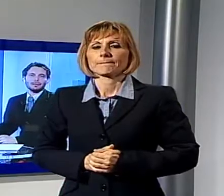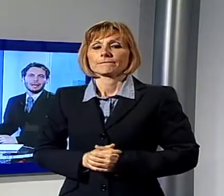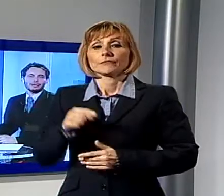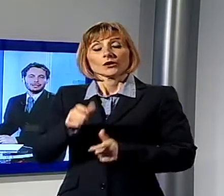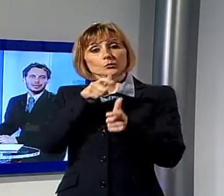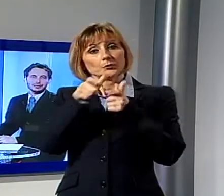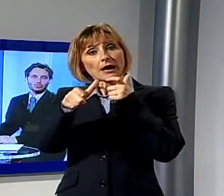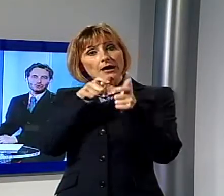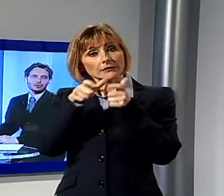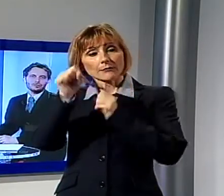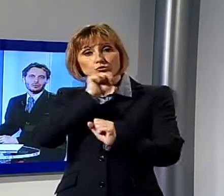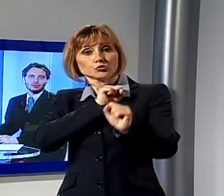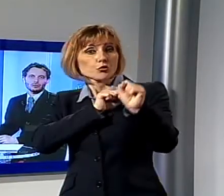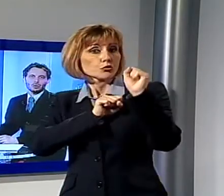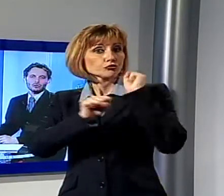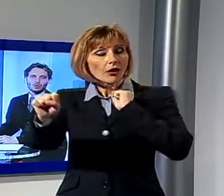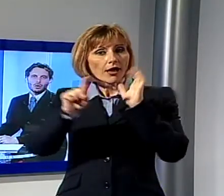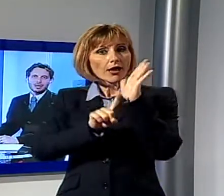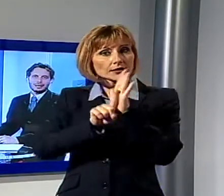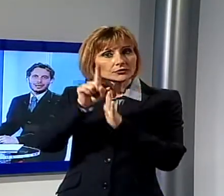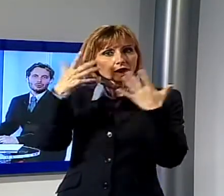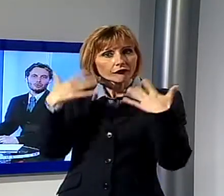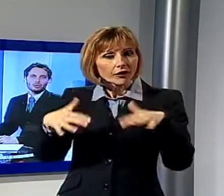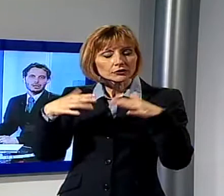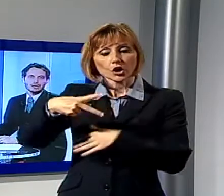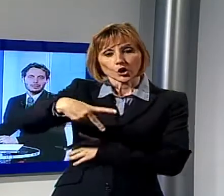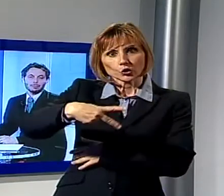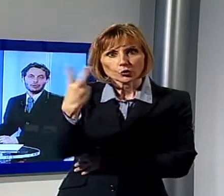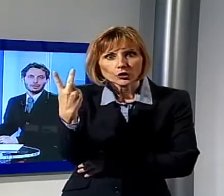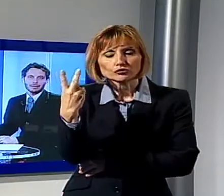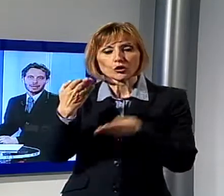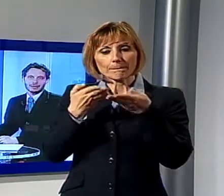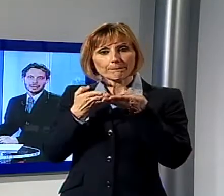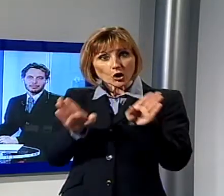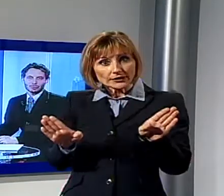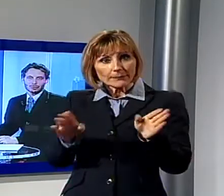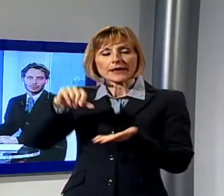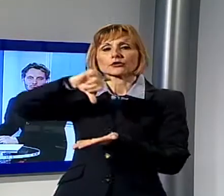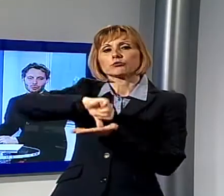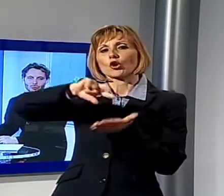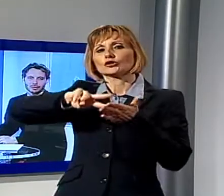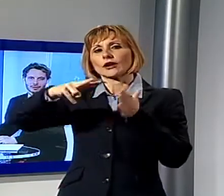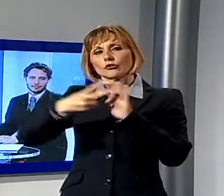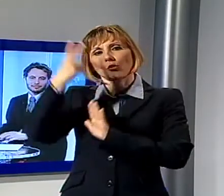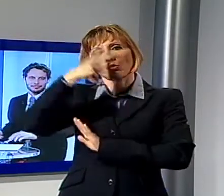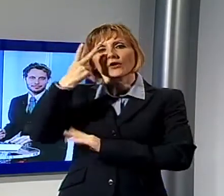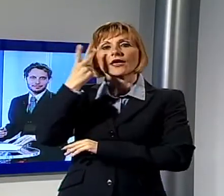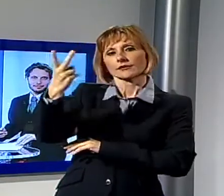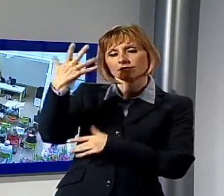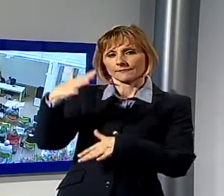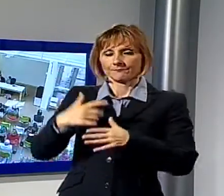adesso parliamo del grande successo riscosso dalla due giorni di porte aperte al Polo Tecnologico Lucchese.